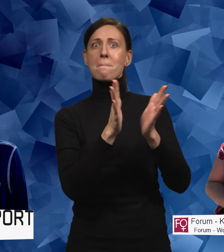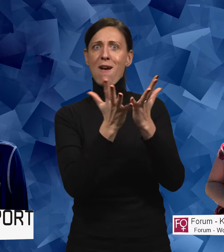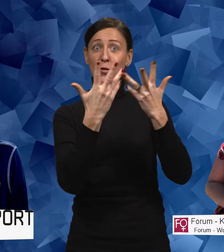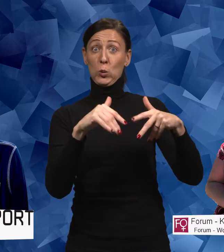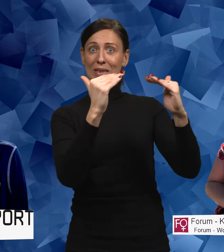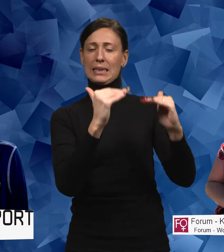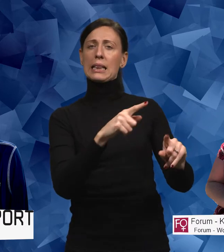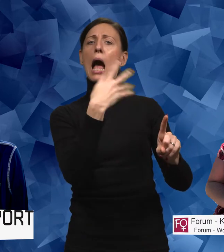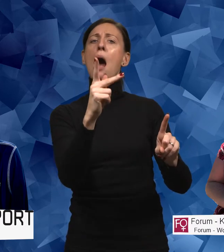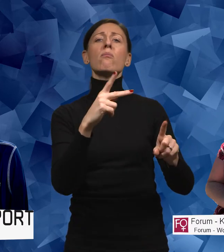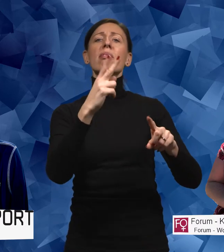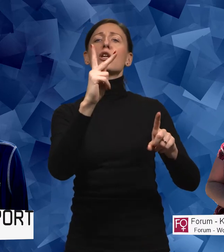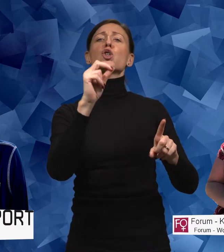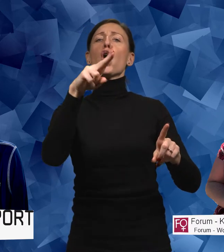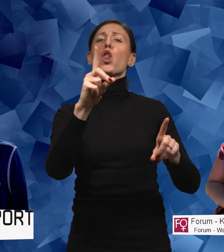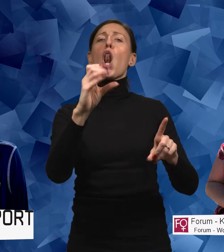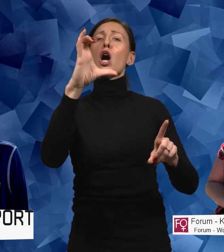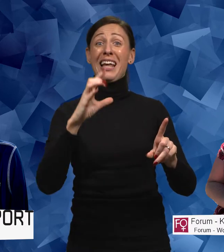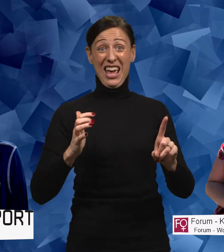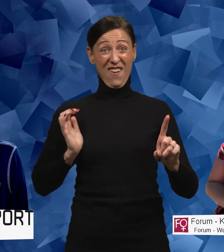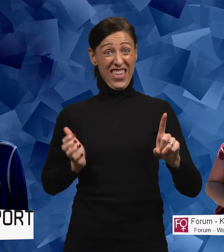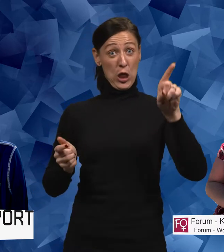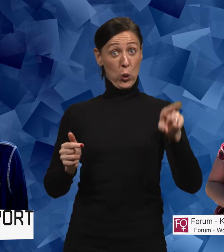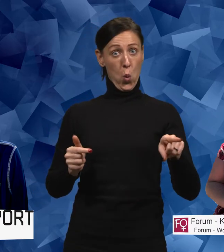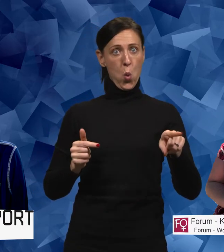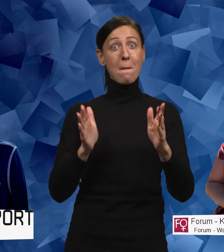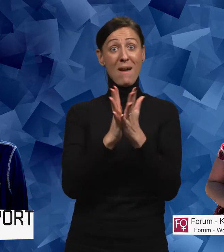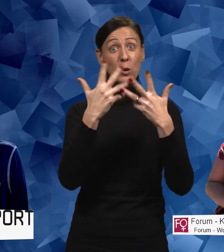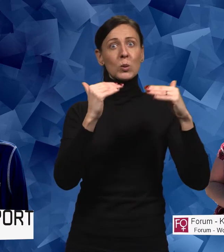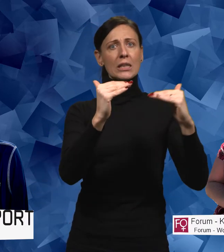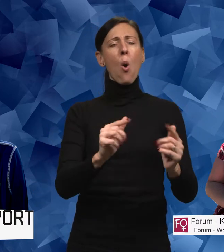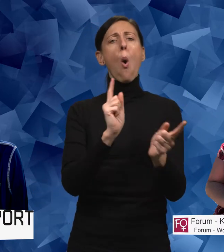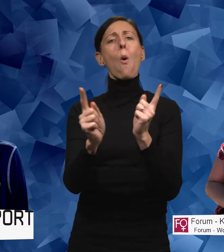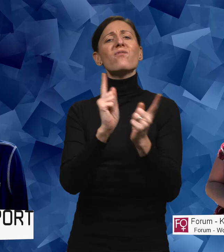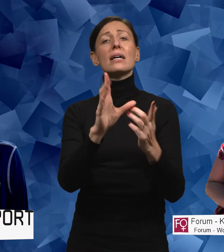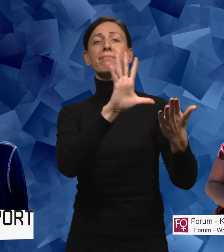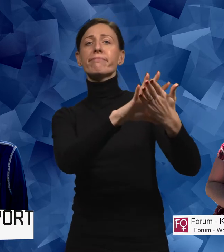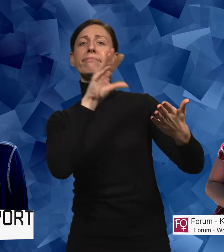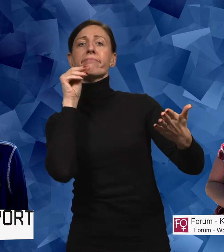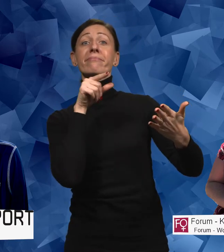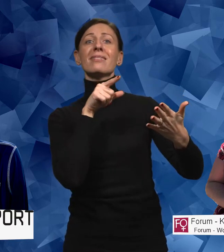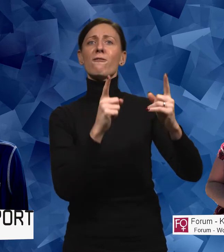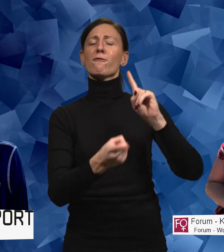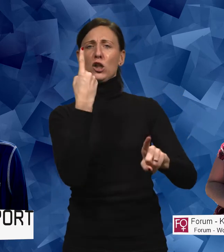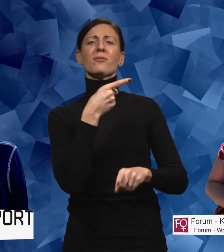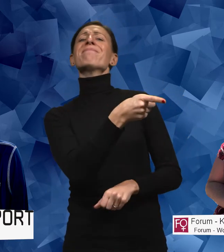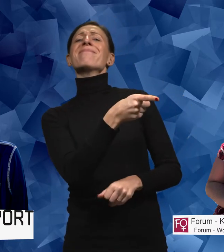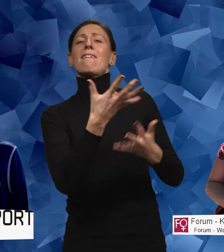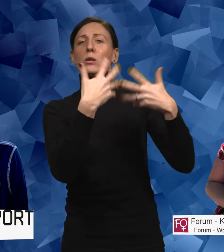Kvinnor med funktionsnedsättning definieras ofta först utifrån sin funktionsnedsättning. Det är liksom det första.